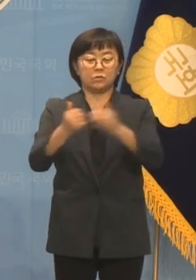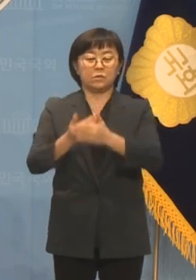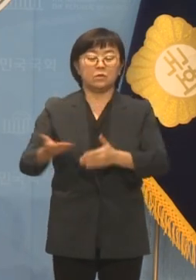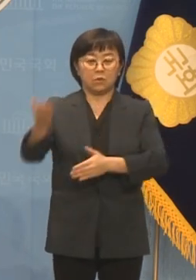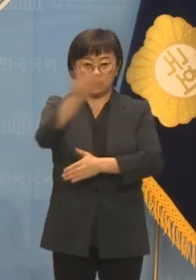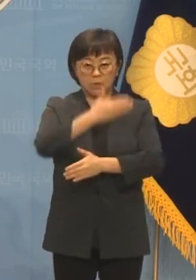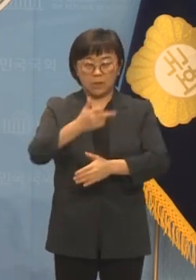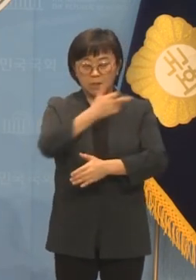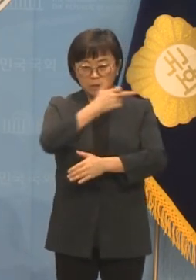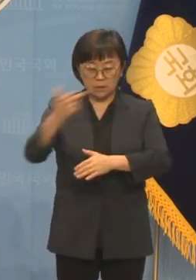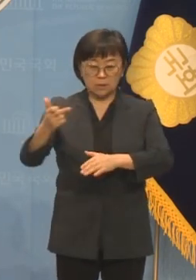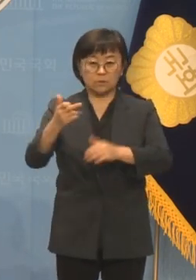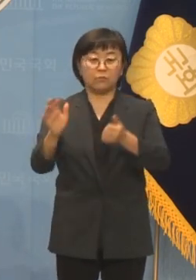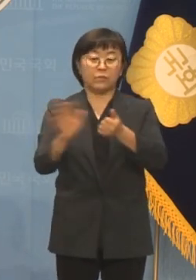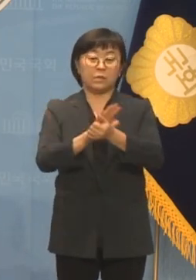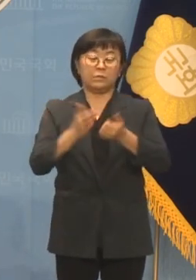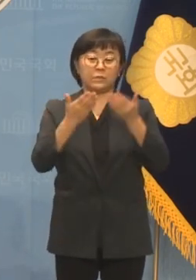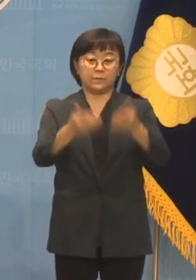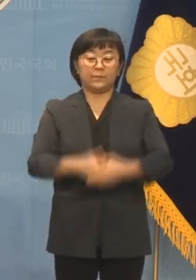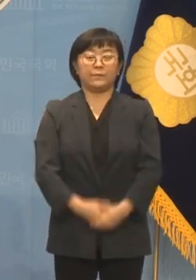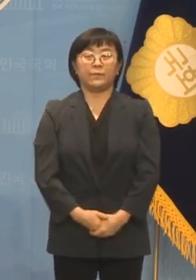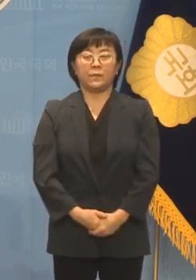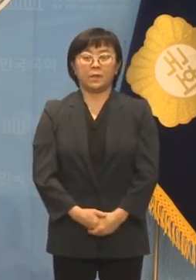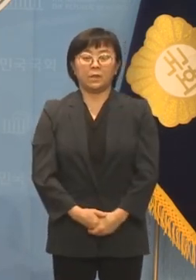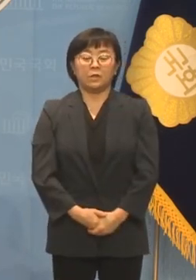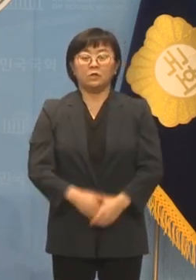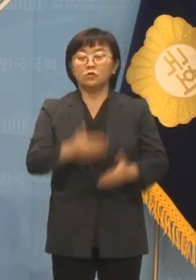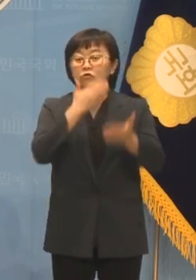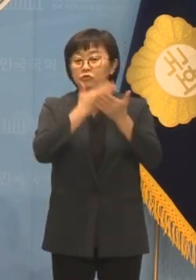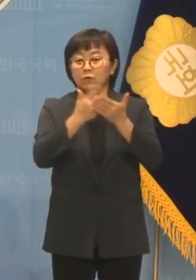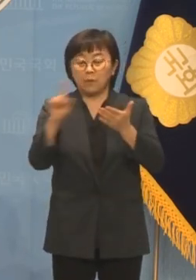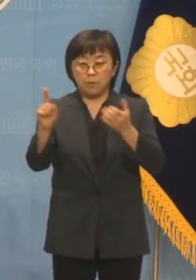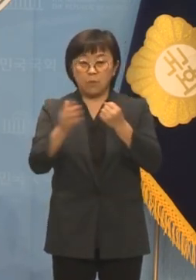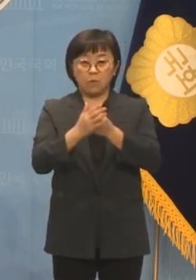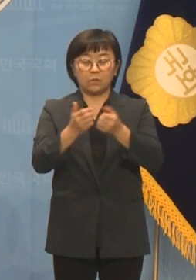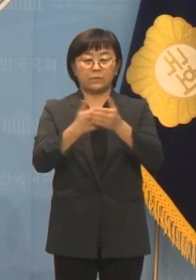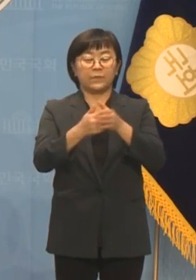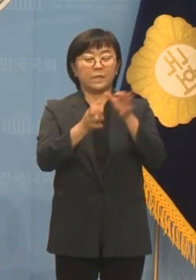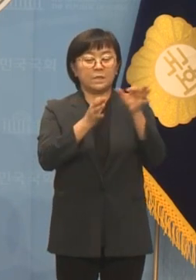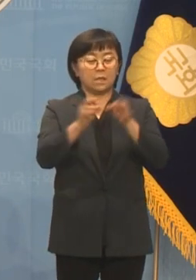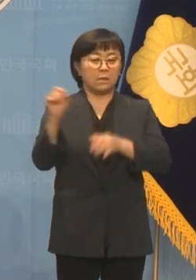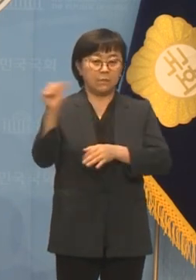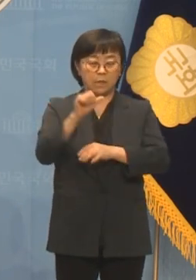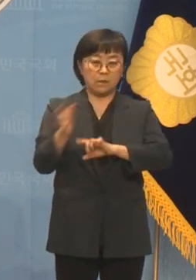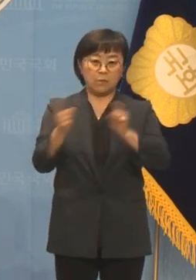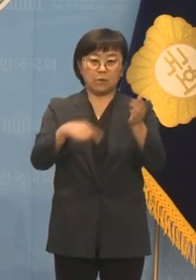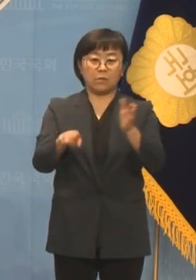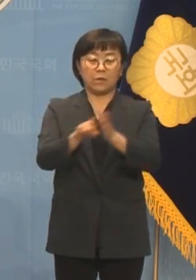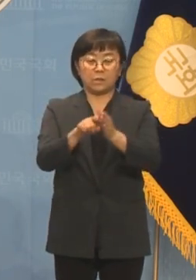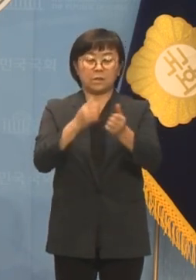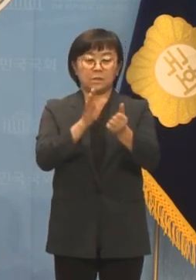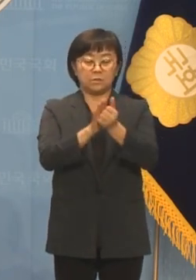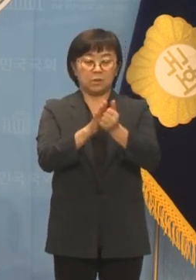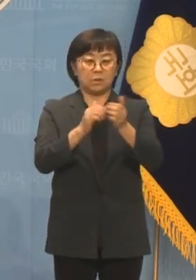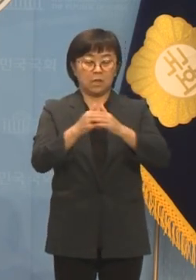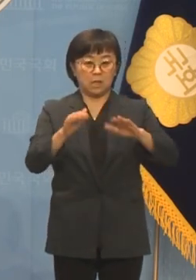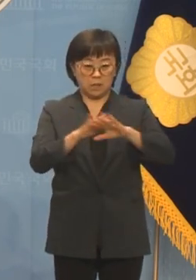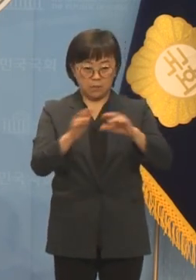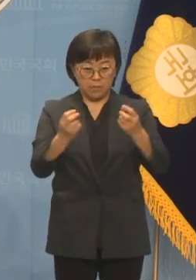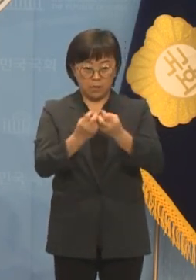깊은 위로의 말씀을 드립니다. 무엇보다 중요한 것은 시장의 빠른 회복을 위한 지원 대책 마련입니다.